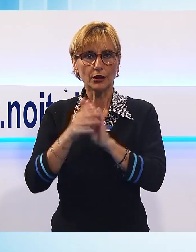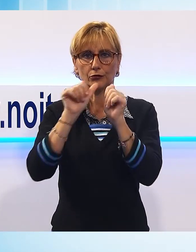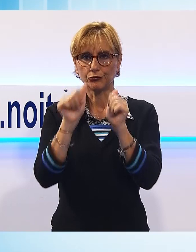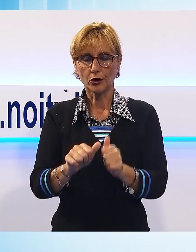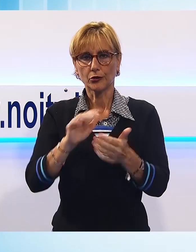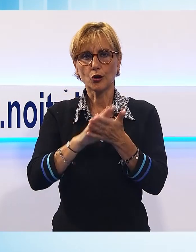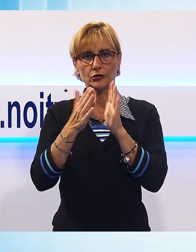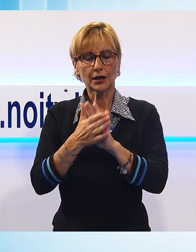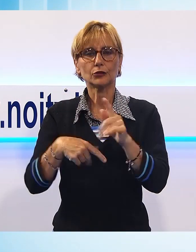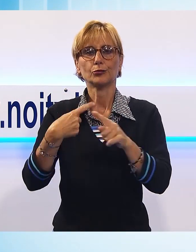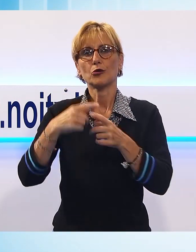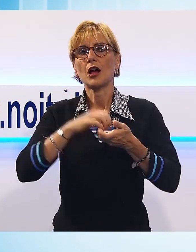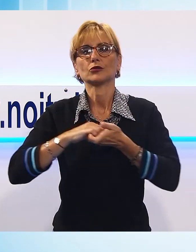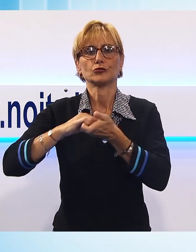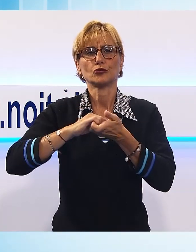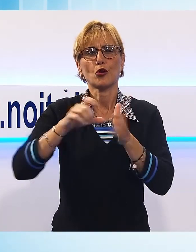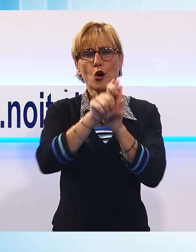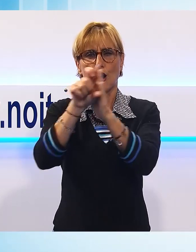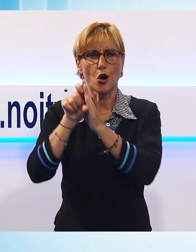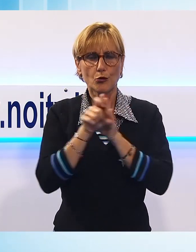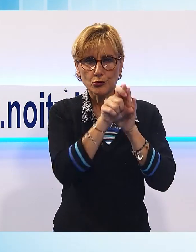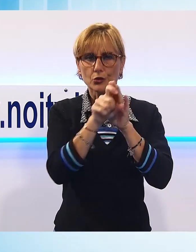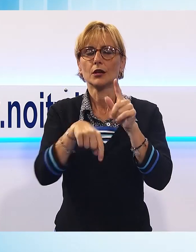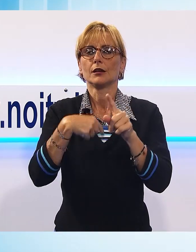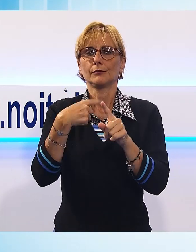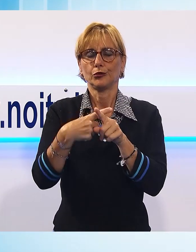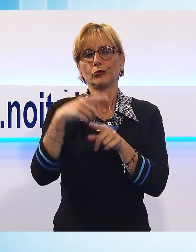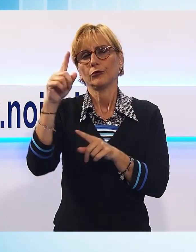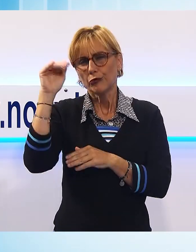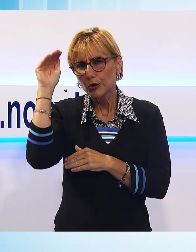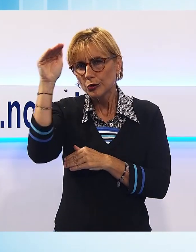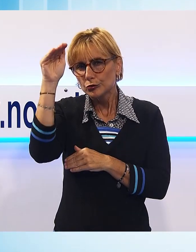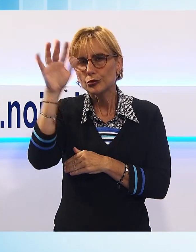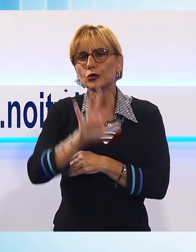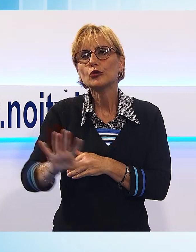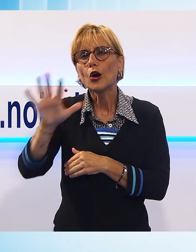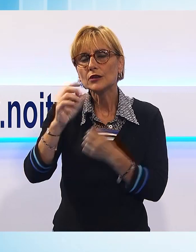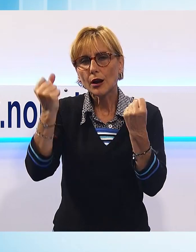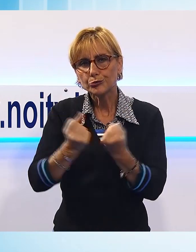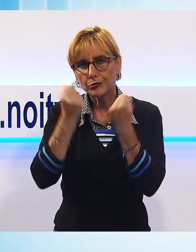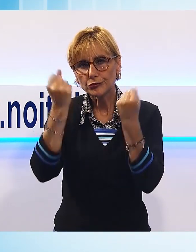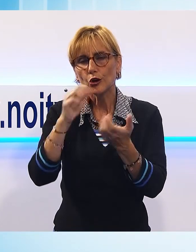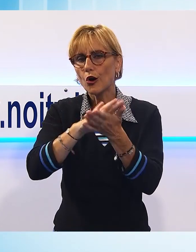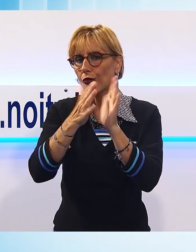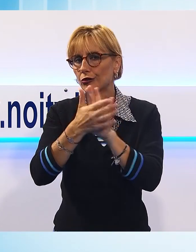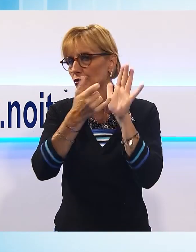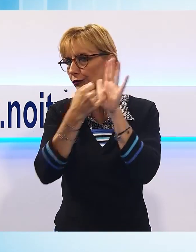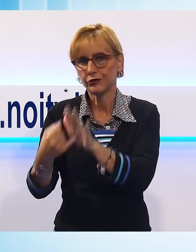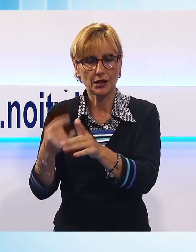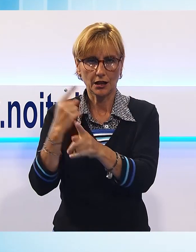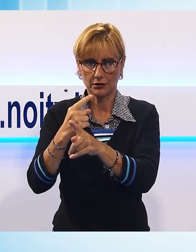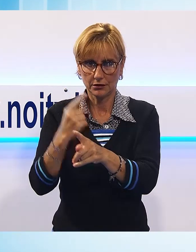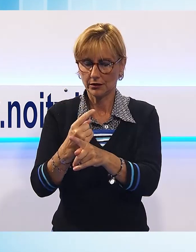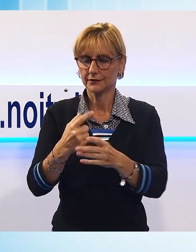associazione tra i comuni per poi giungere successivamente con Toscana Promozione alla convenzione finale. La